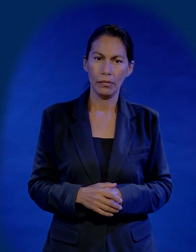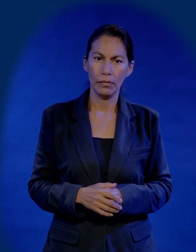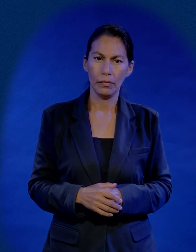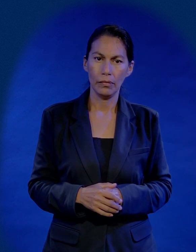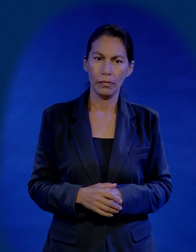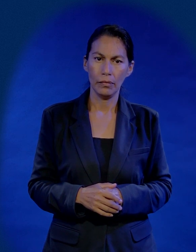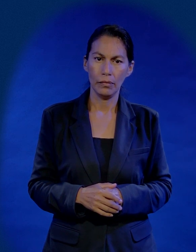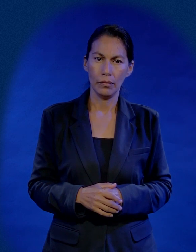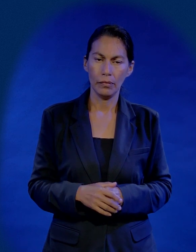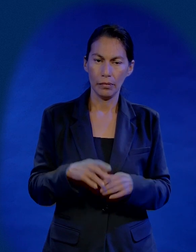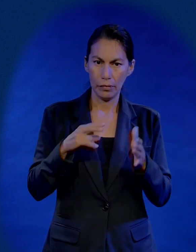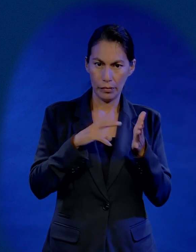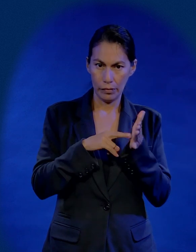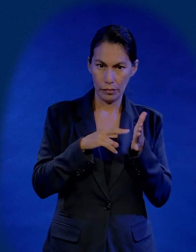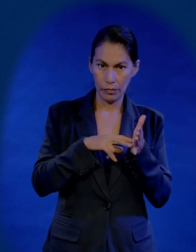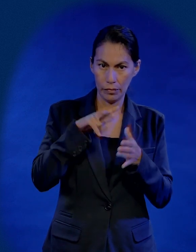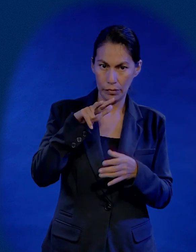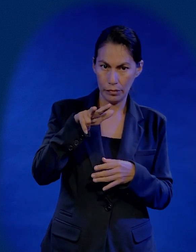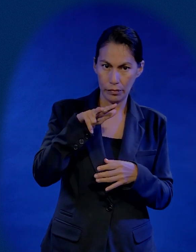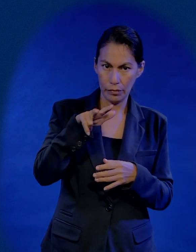Y acompáñenme en el verso 18.